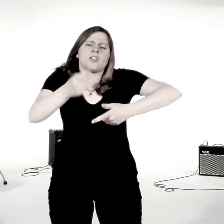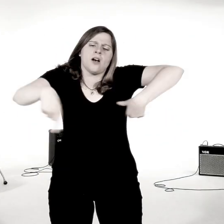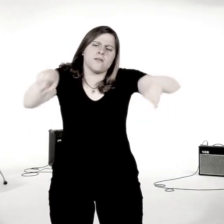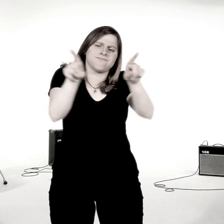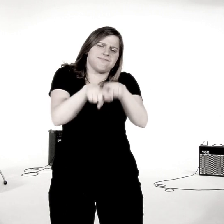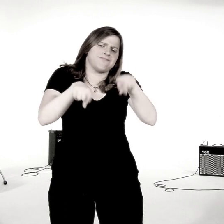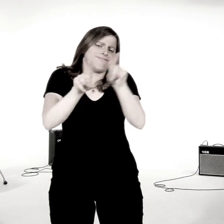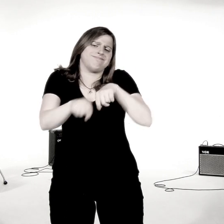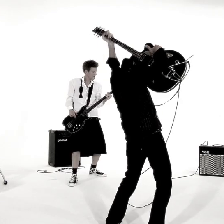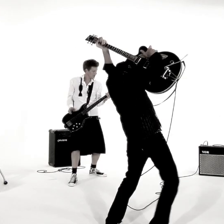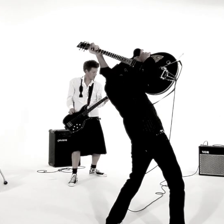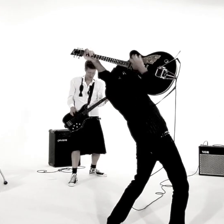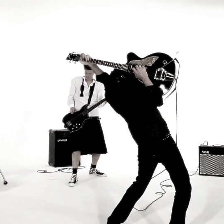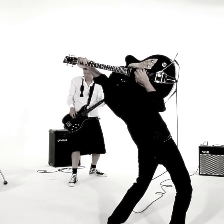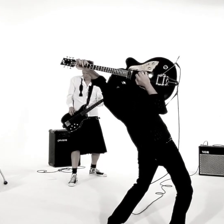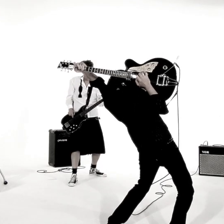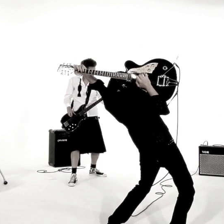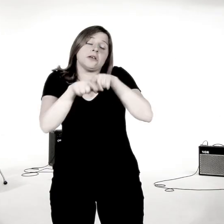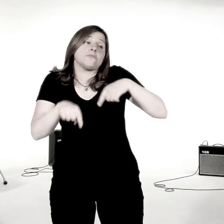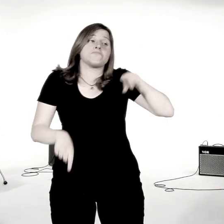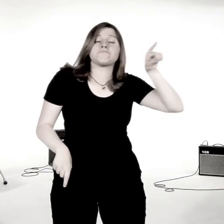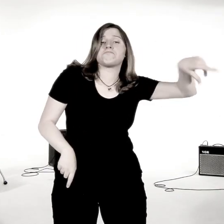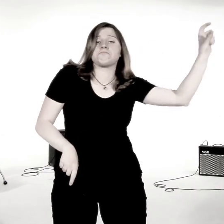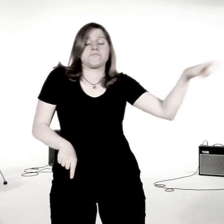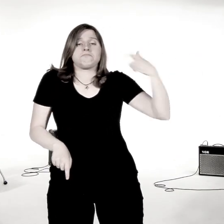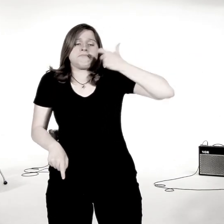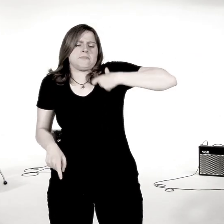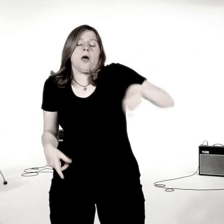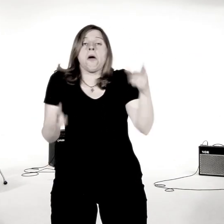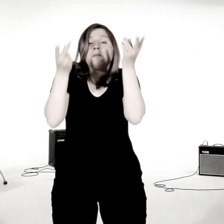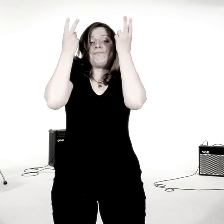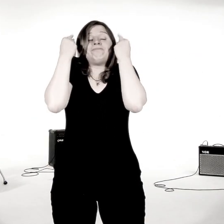bewährten Rezept Er frisst dir brav aus der Hand